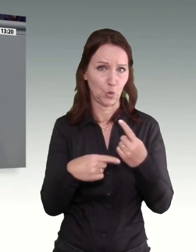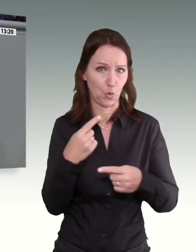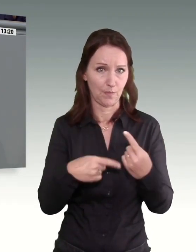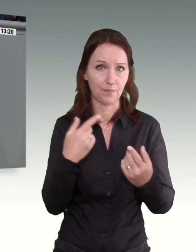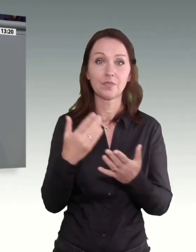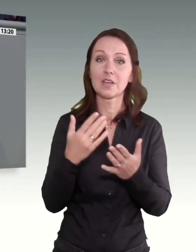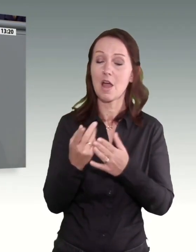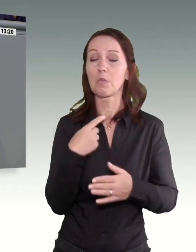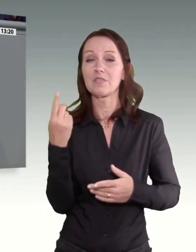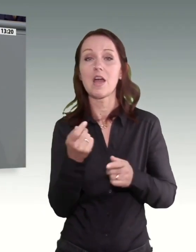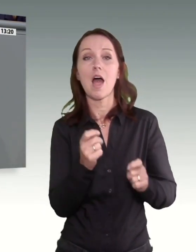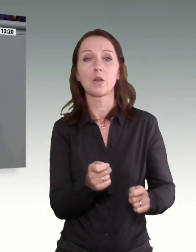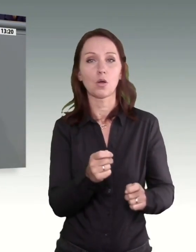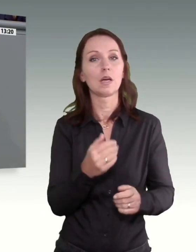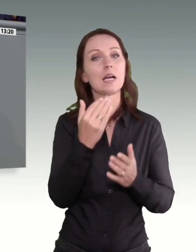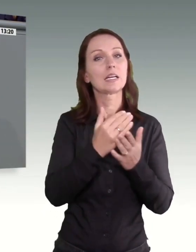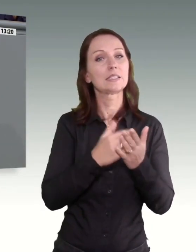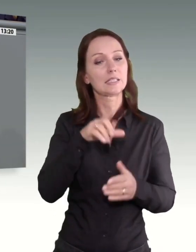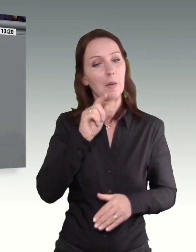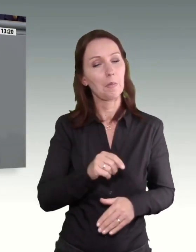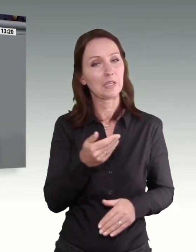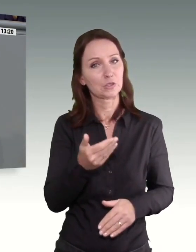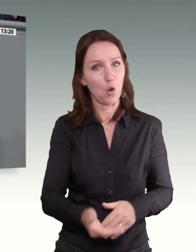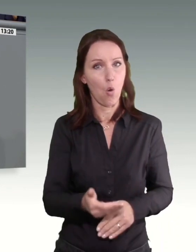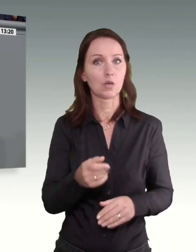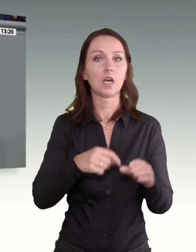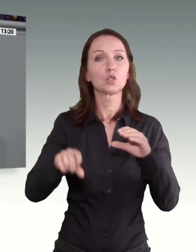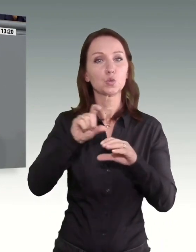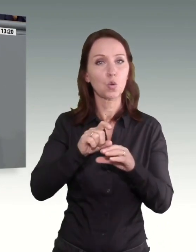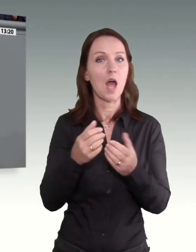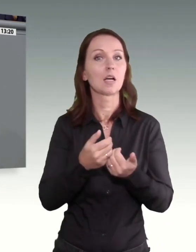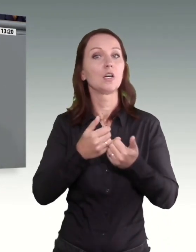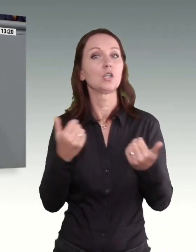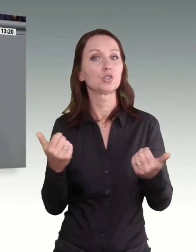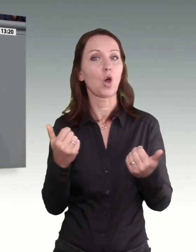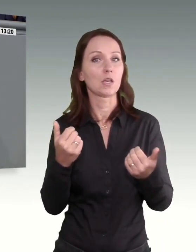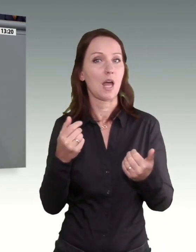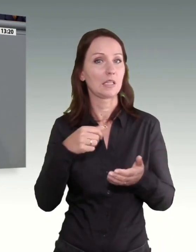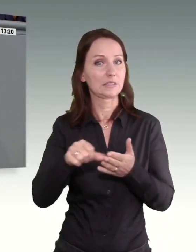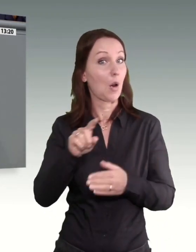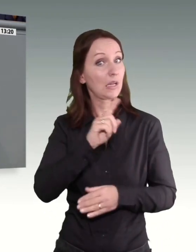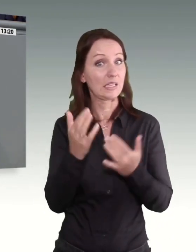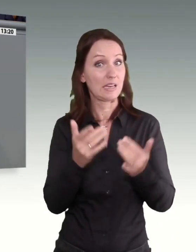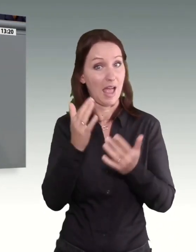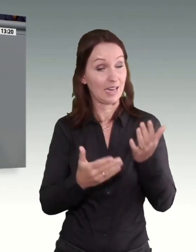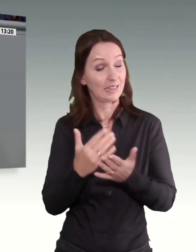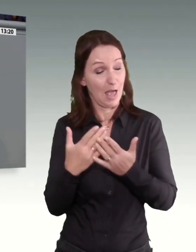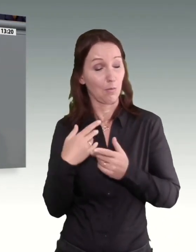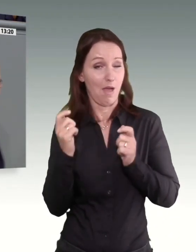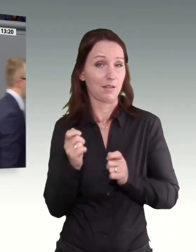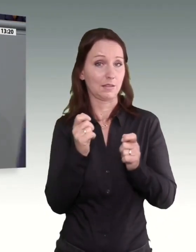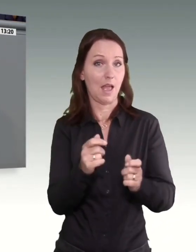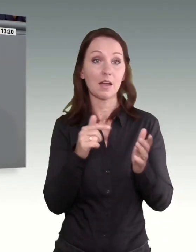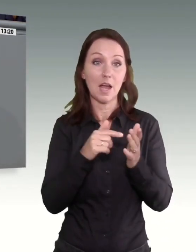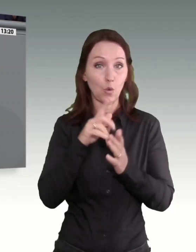gesetzlicher Mindestlohnzulagen und Sonderzahlungen nicht anrechnend eingebracht. Der hat nämlich zielgenaue und